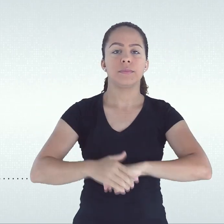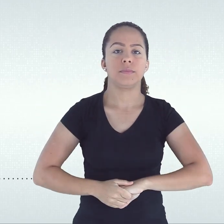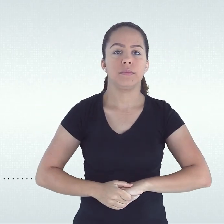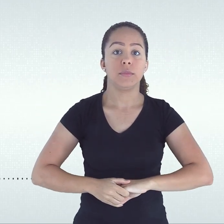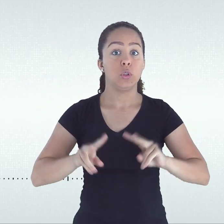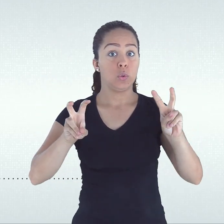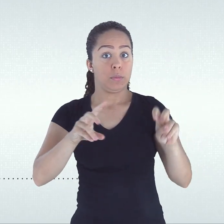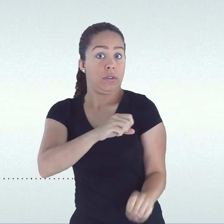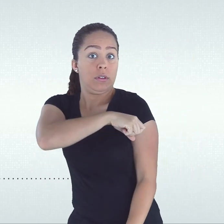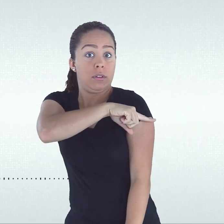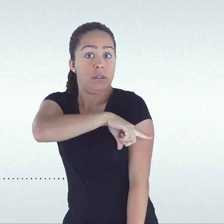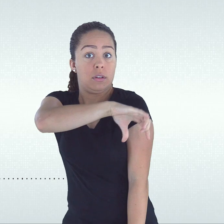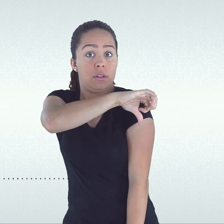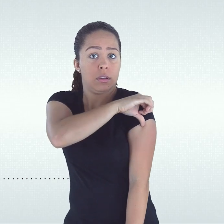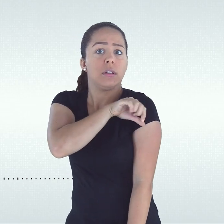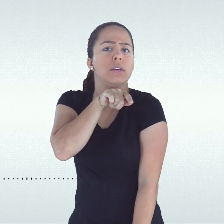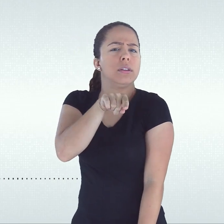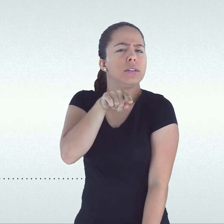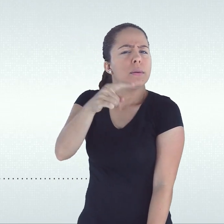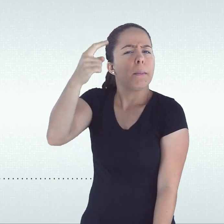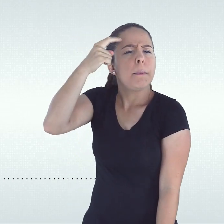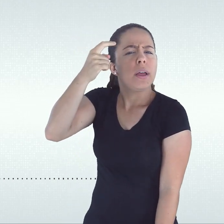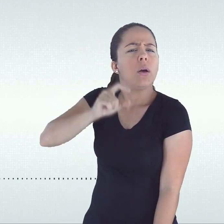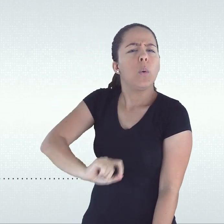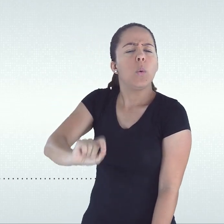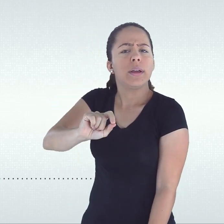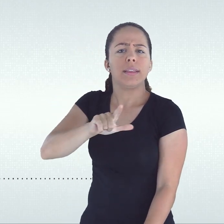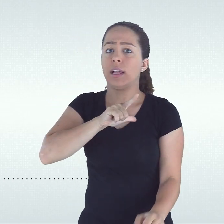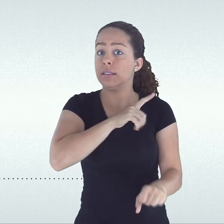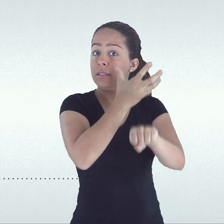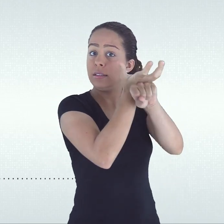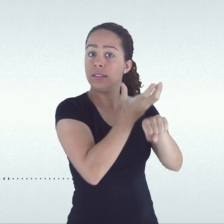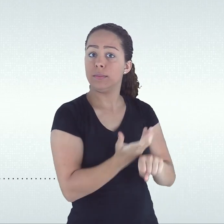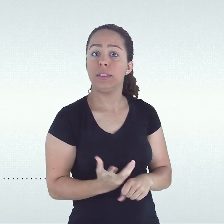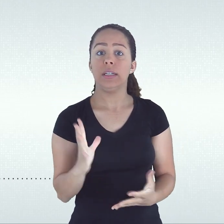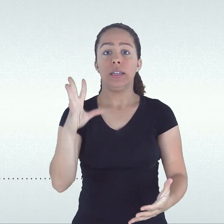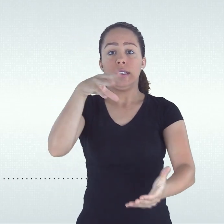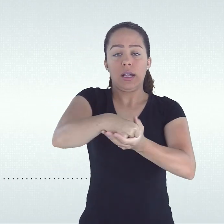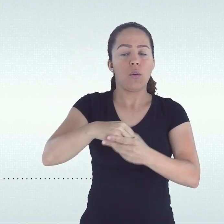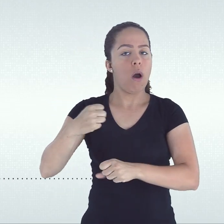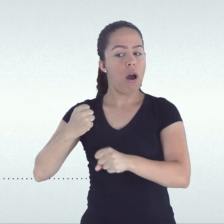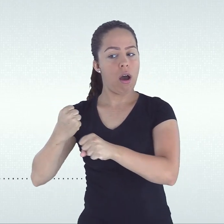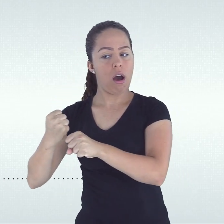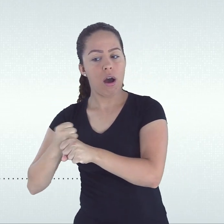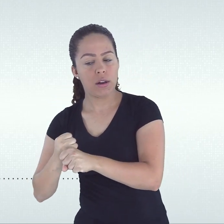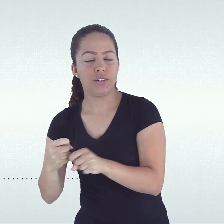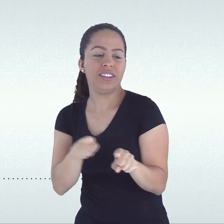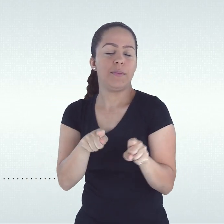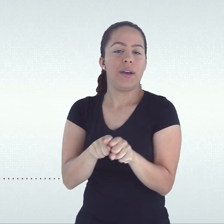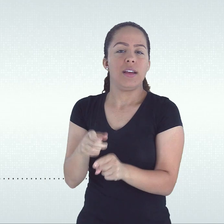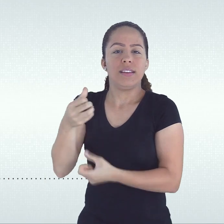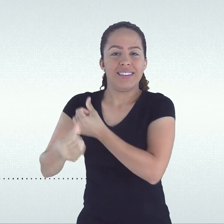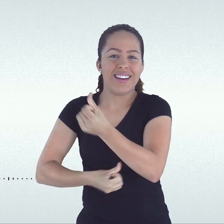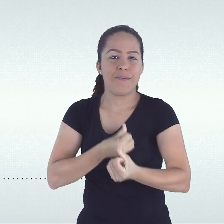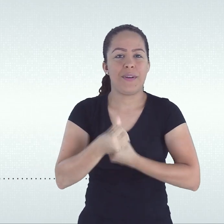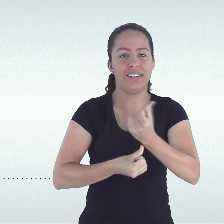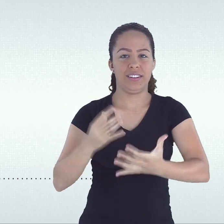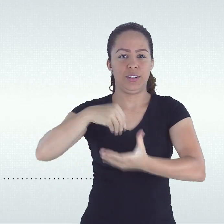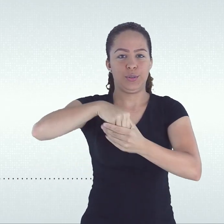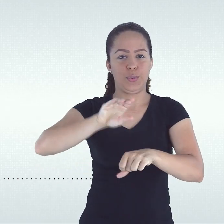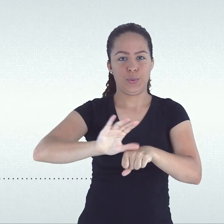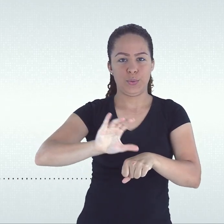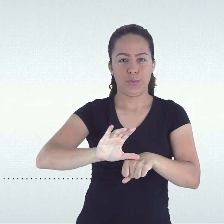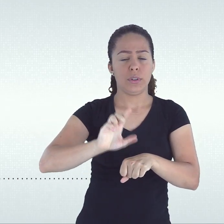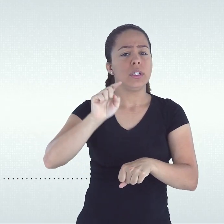componentes curriculares em cada um dos anos semestres letivos do curso, definindo de antemão